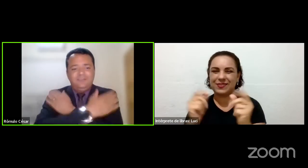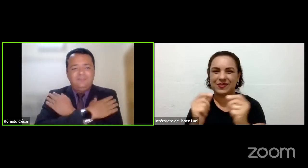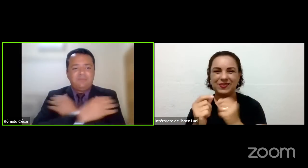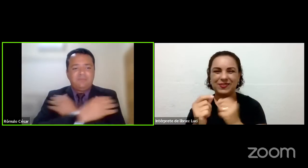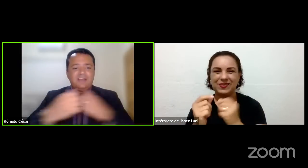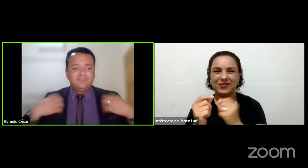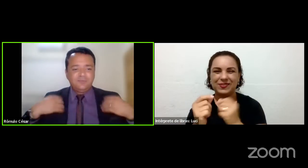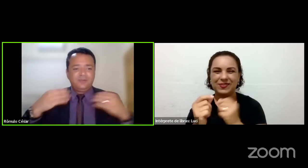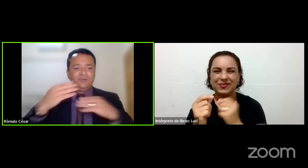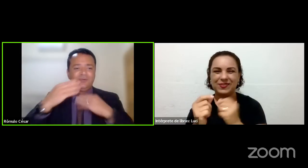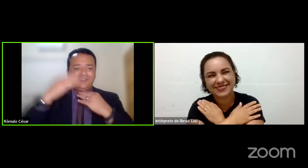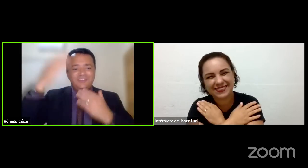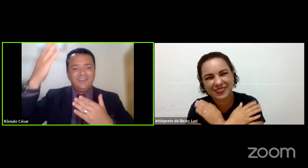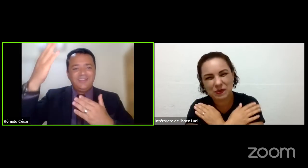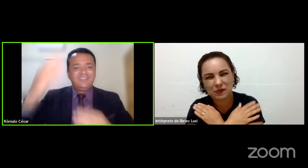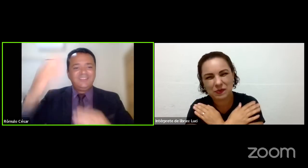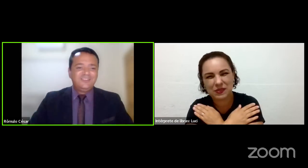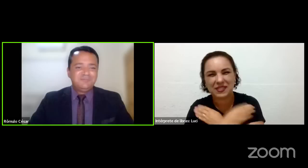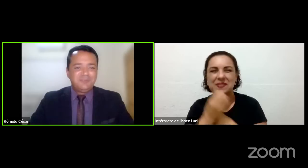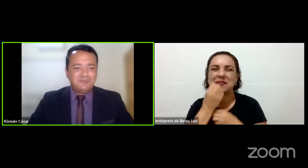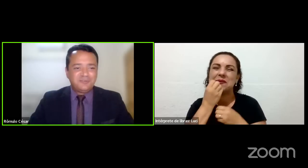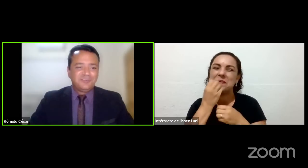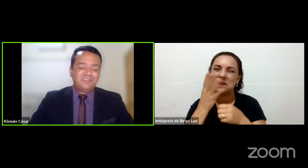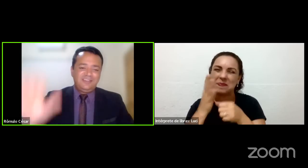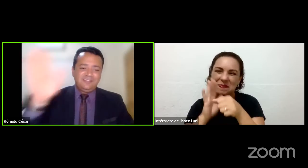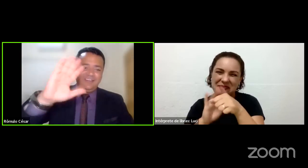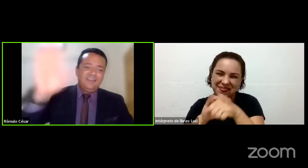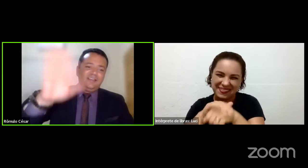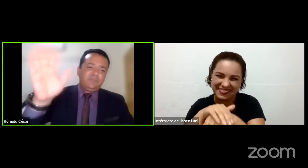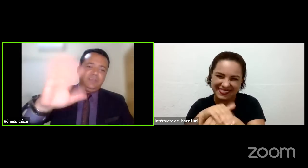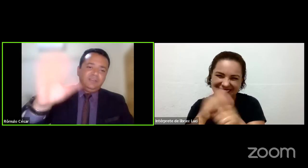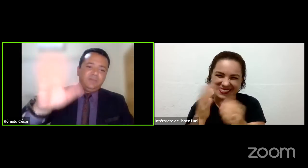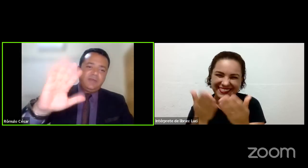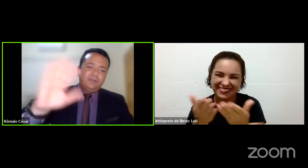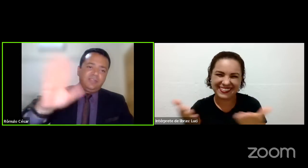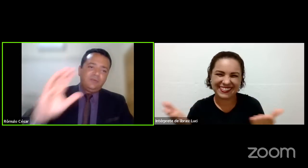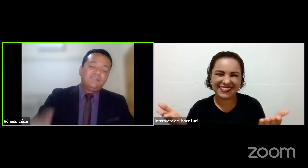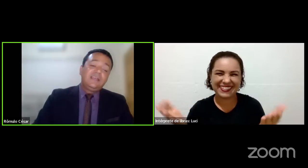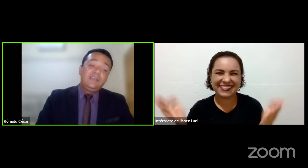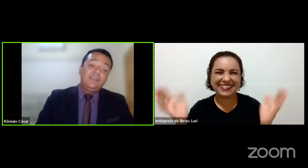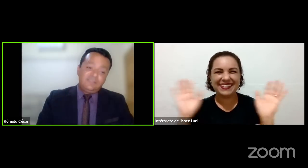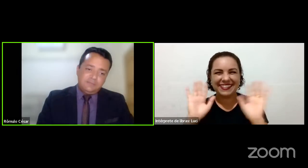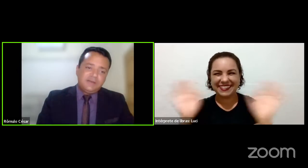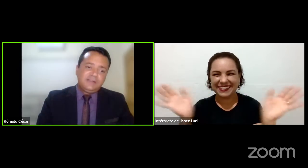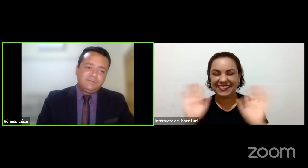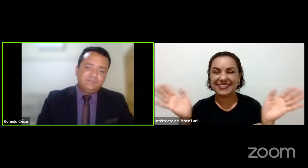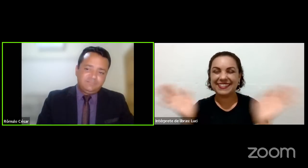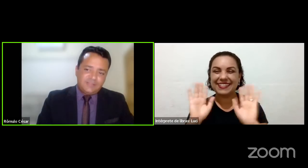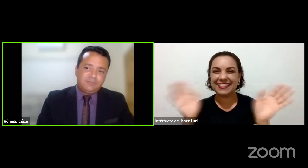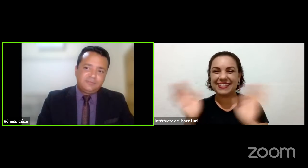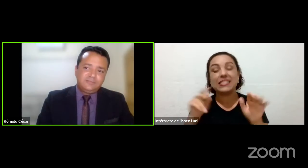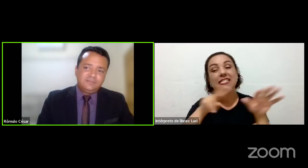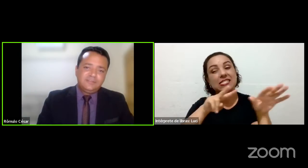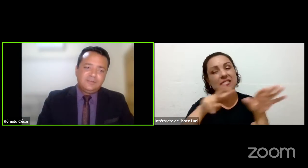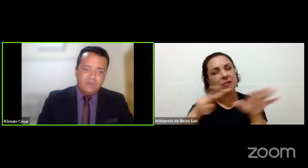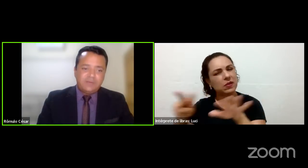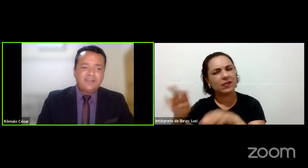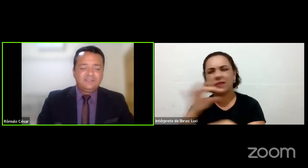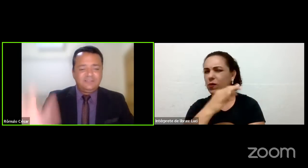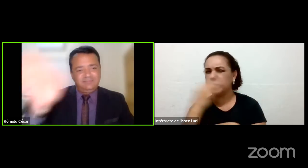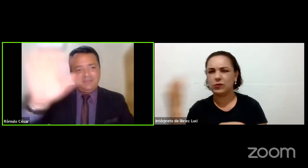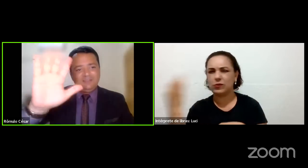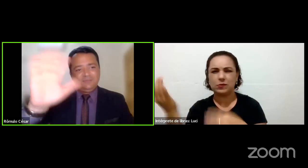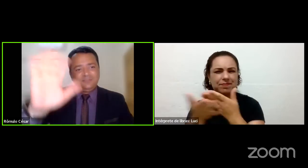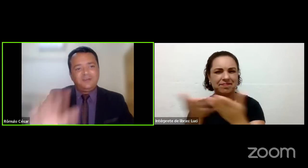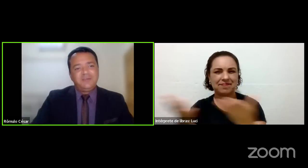intérprete. Um abraço, boa noite, tudo de bom pra vocês e espero que tenham uma excelente semana, tá bom? Um